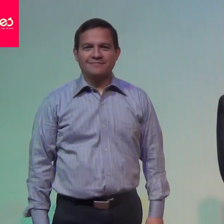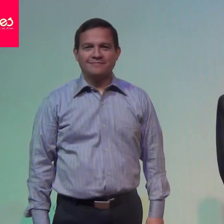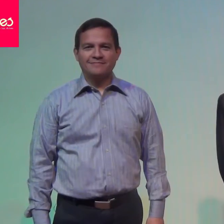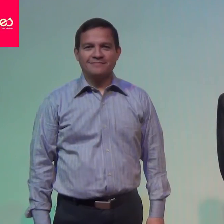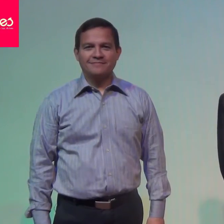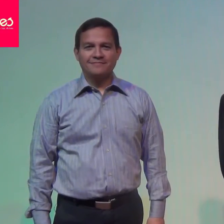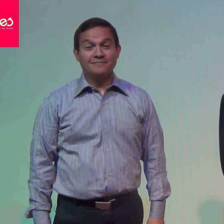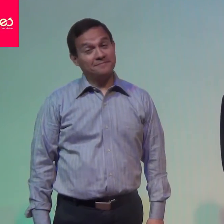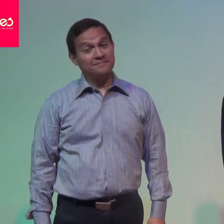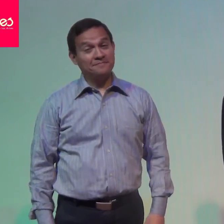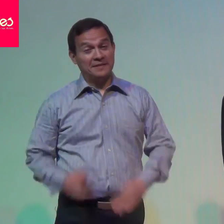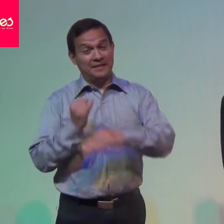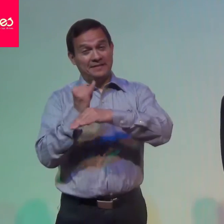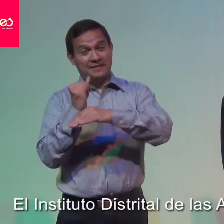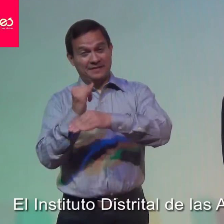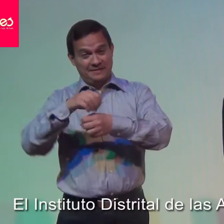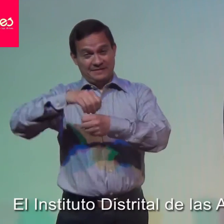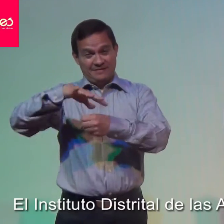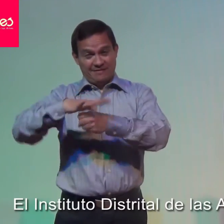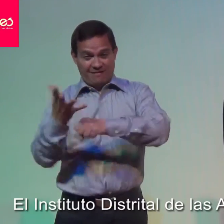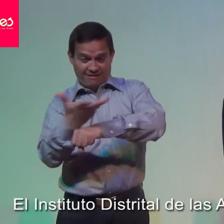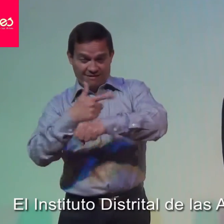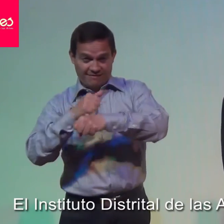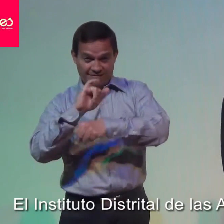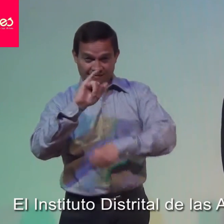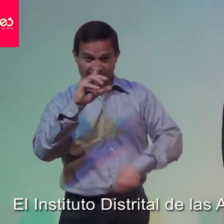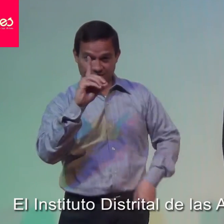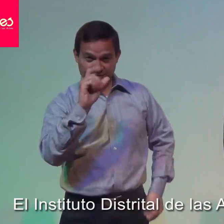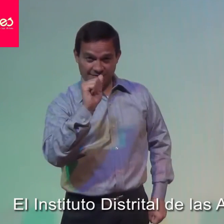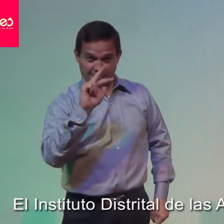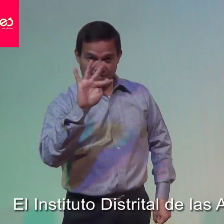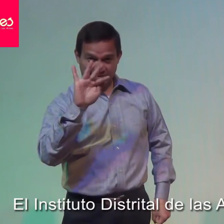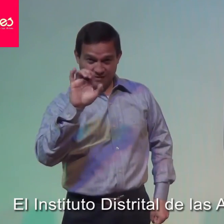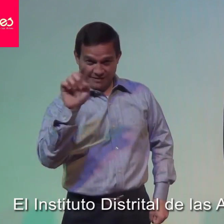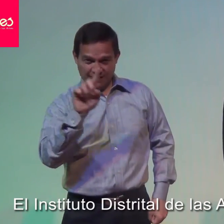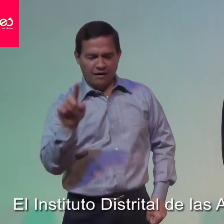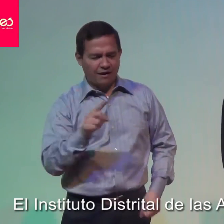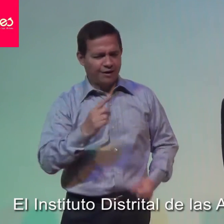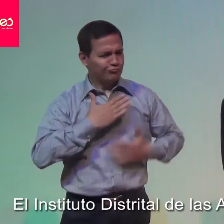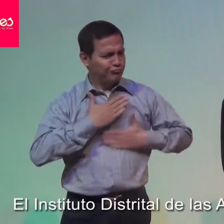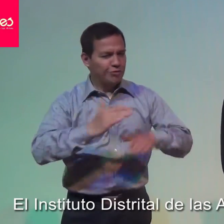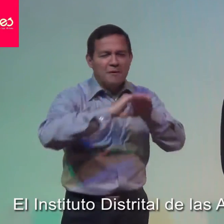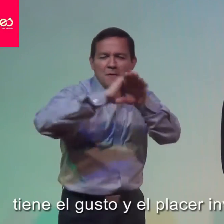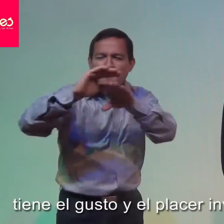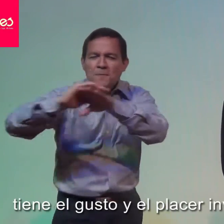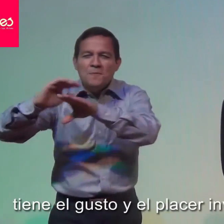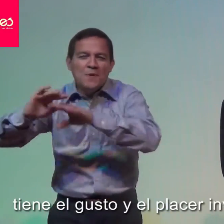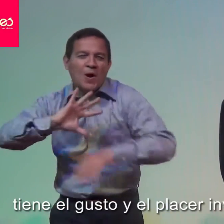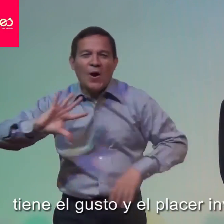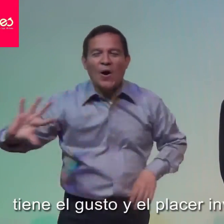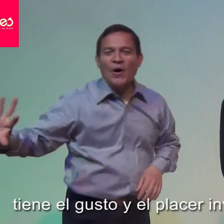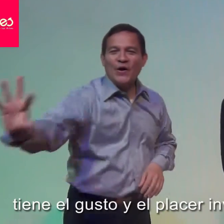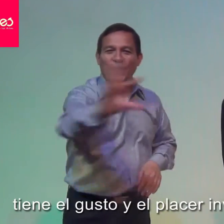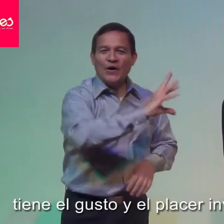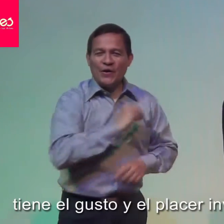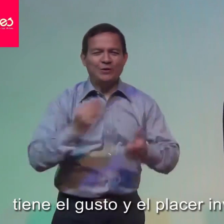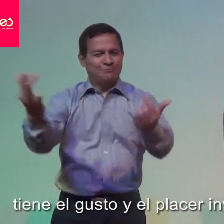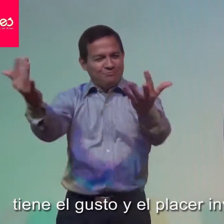El Instituto Distrital de las Artes y de Artes tiene el gusto y el placer de invitarlos a todos y a todas a